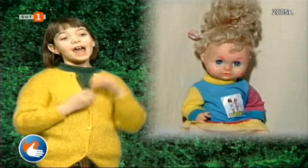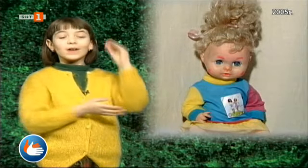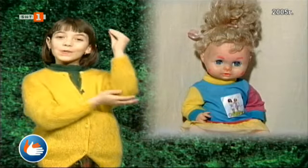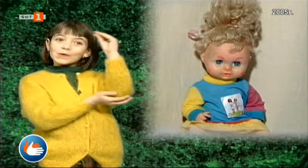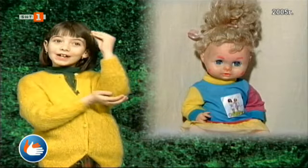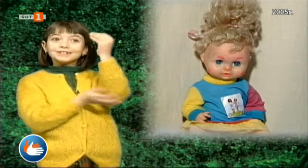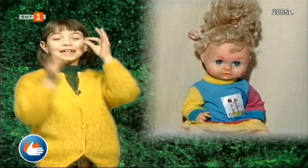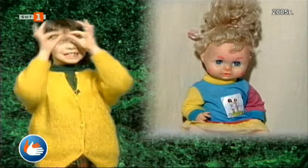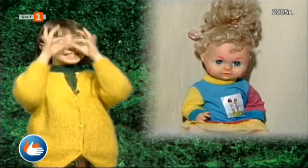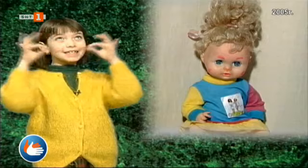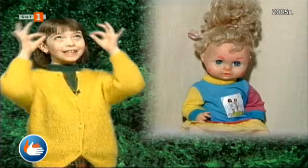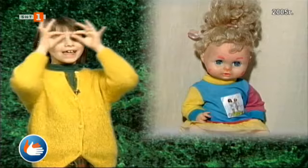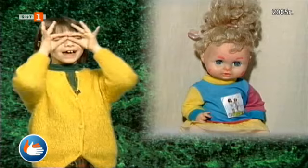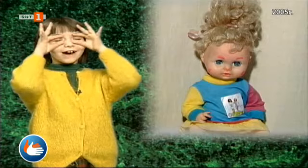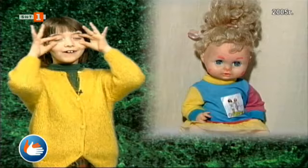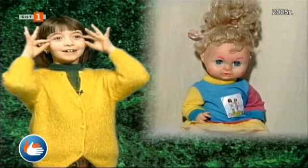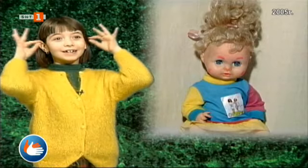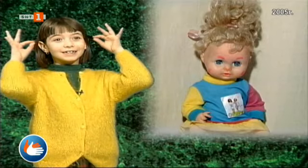кукола сине ока?